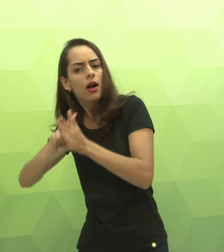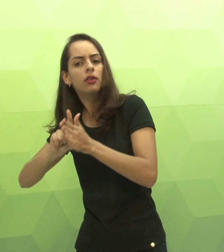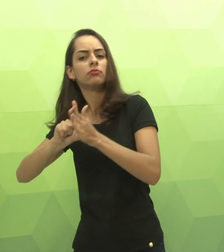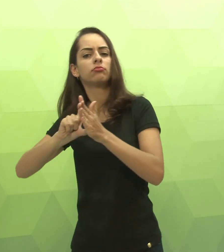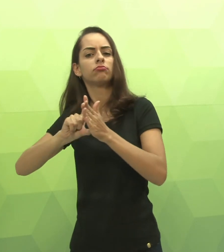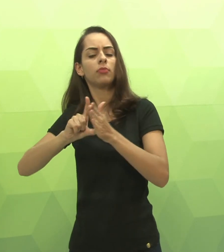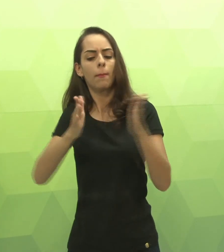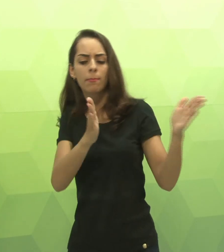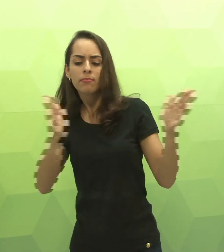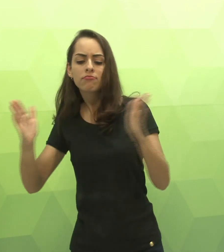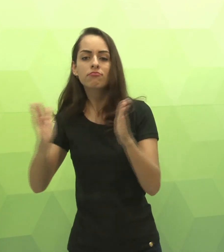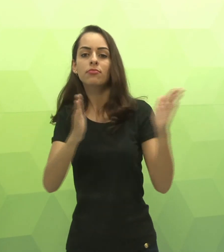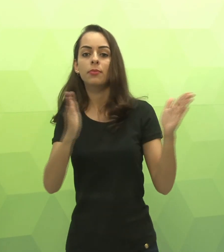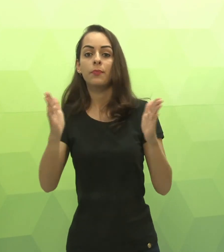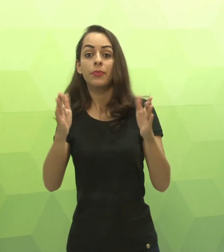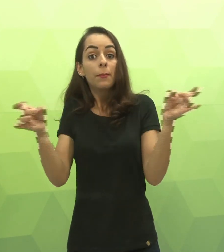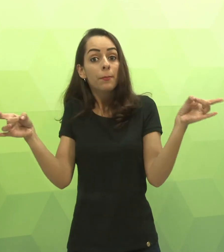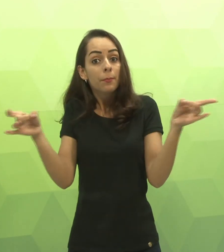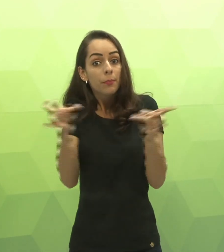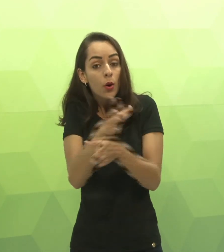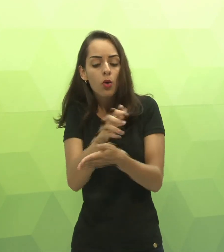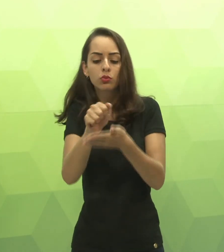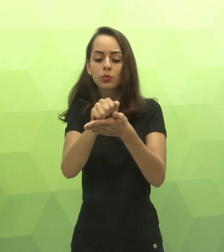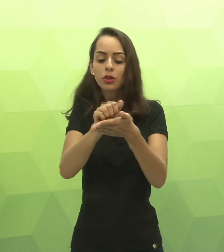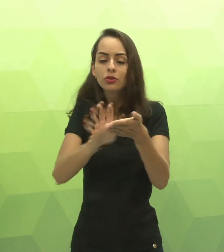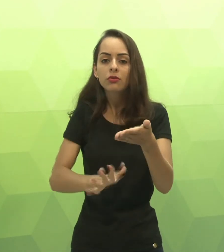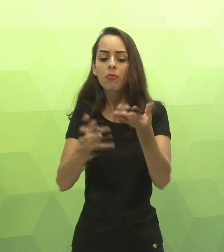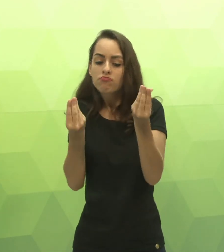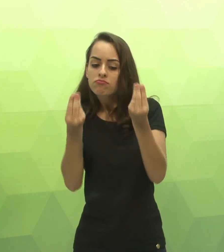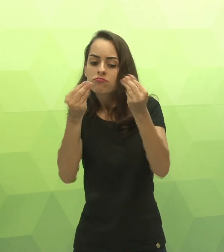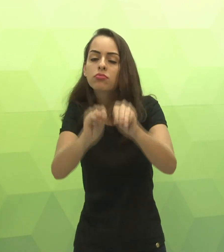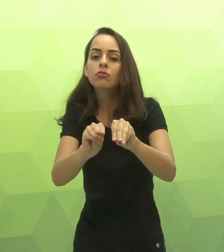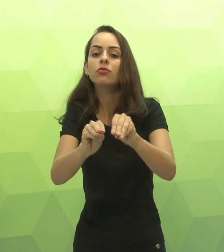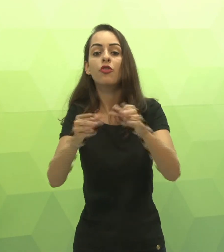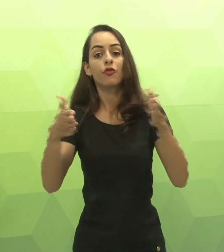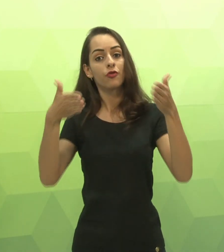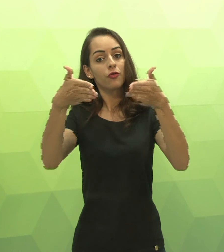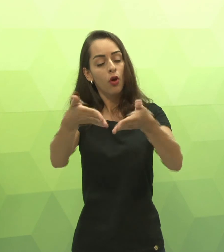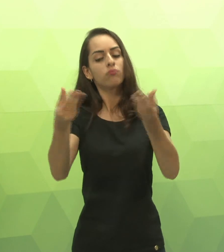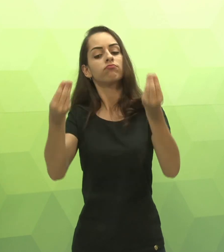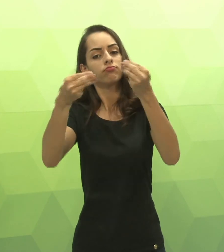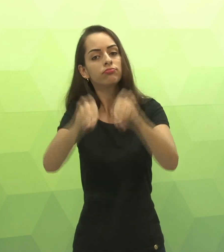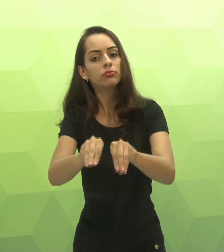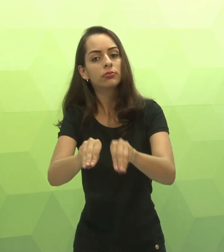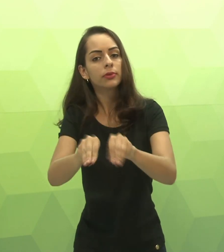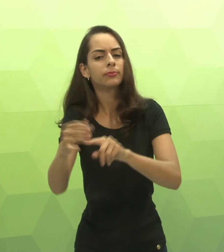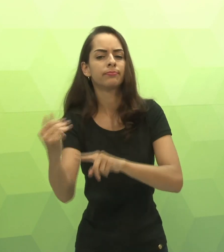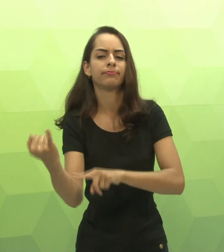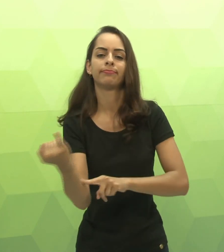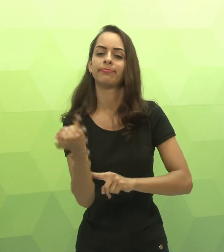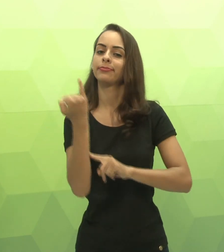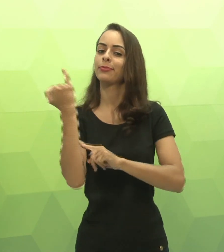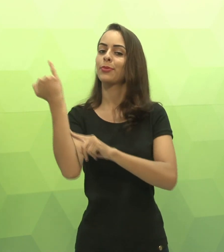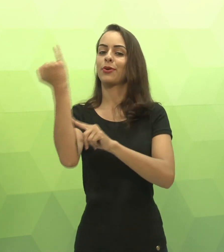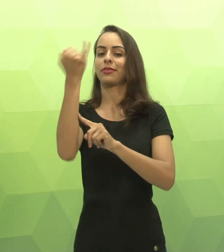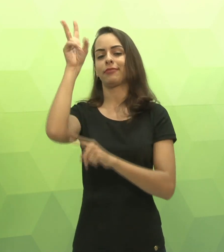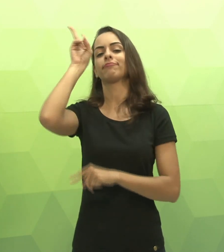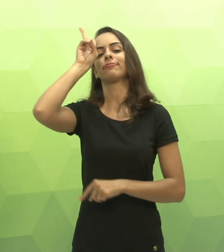sempre atento. Faça com antecedência, dentro do prazo. Ao final, poste as suas atividades. Também participe nos